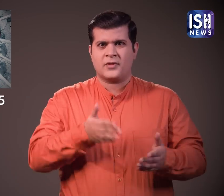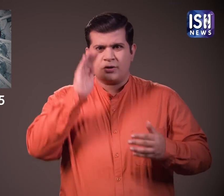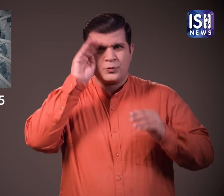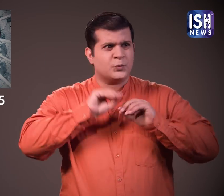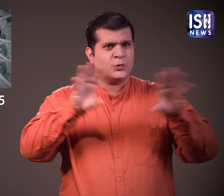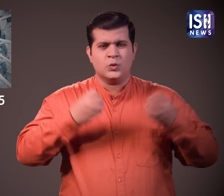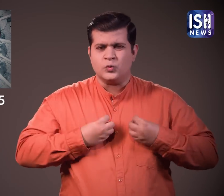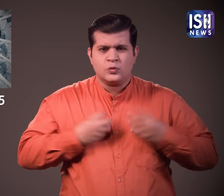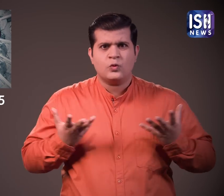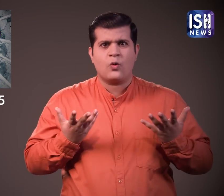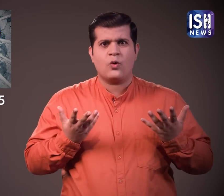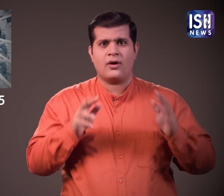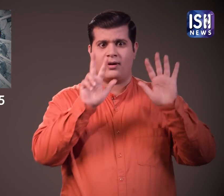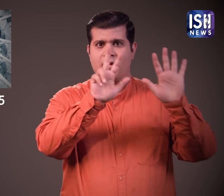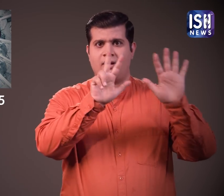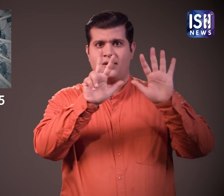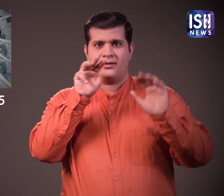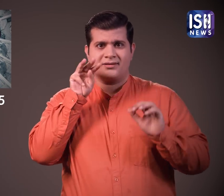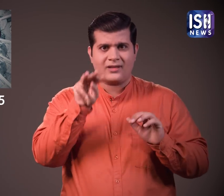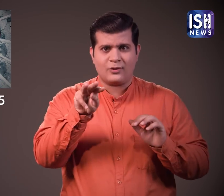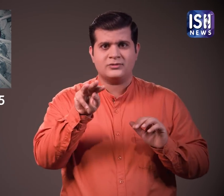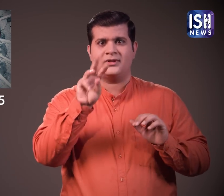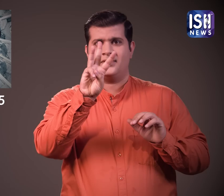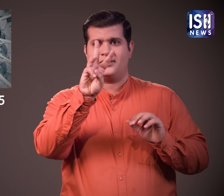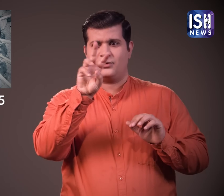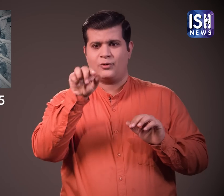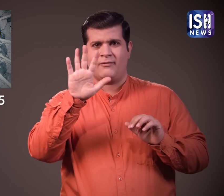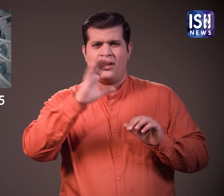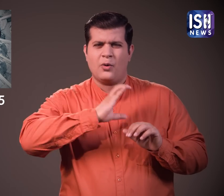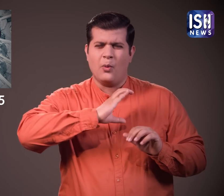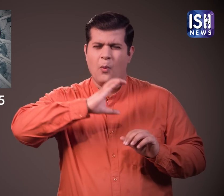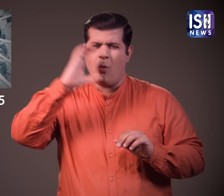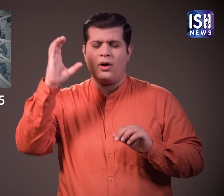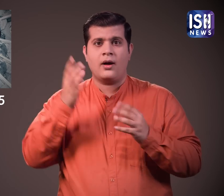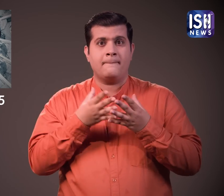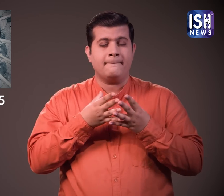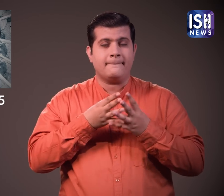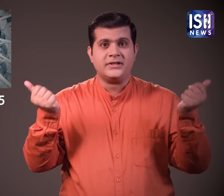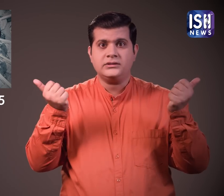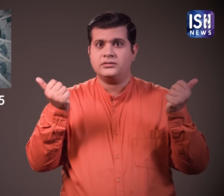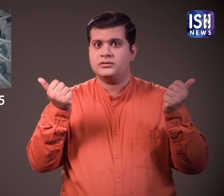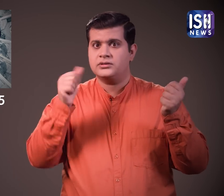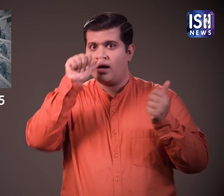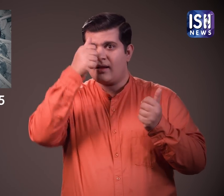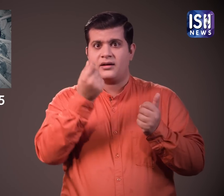एक बड़े खुलासे में एक शक्स ने खुलासा किया है कि 88,032